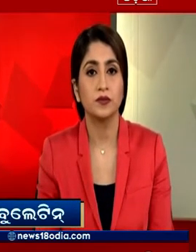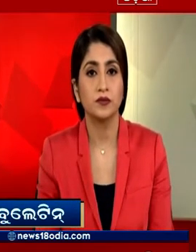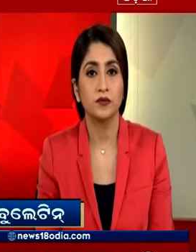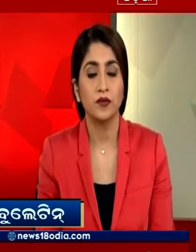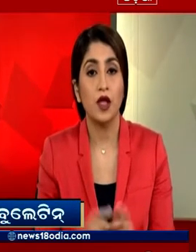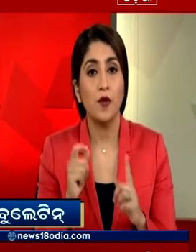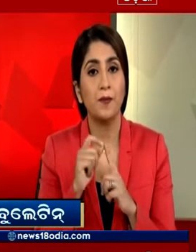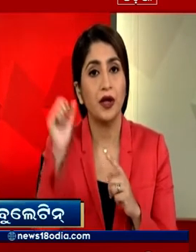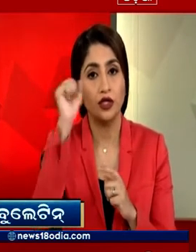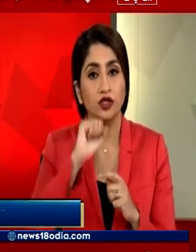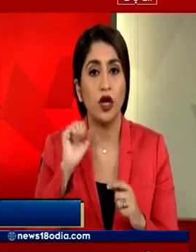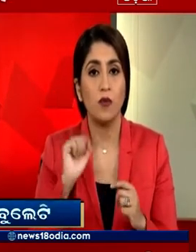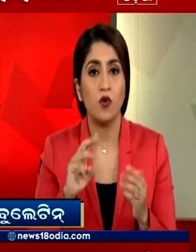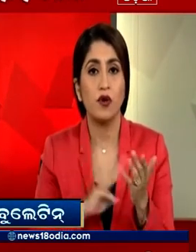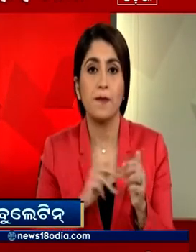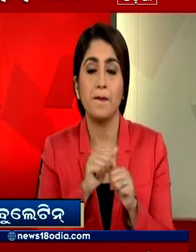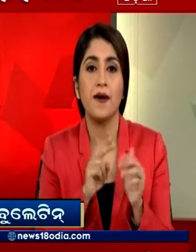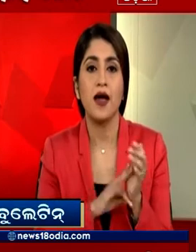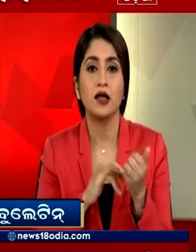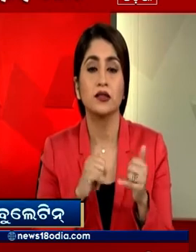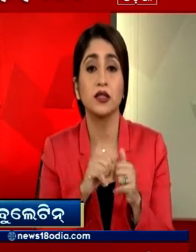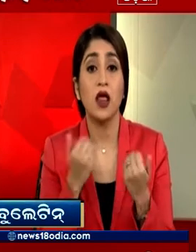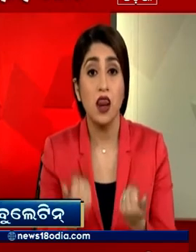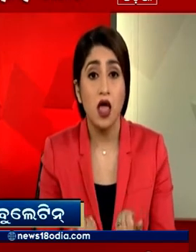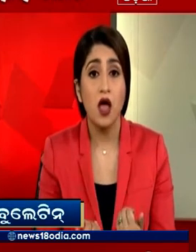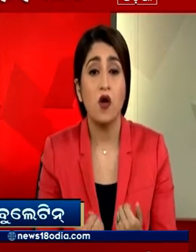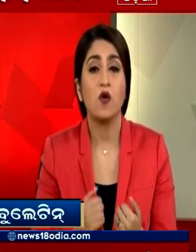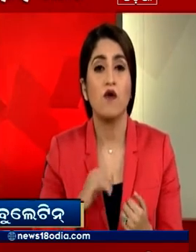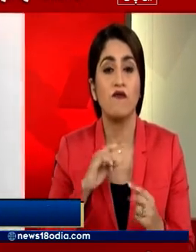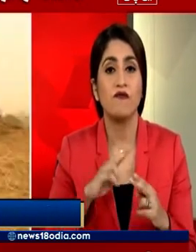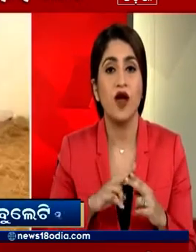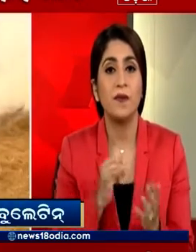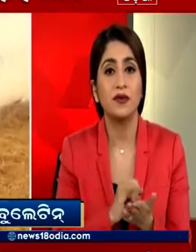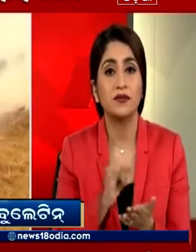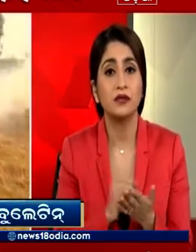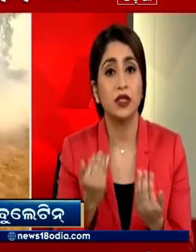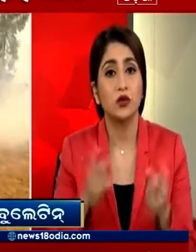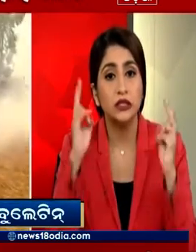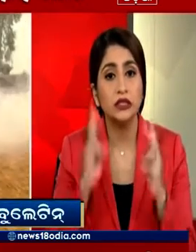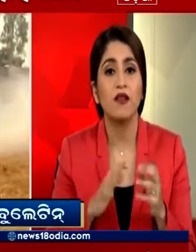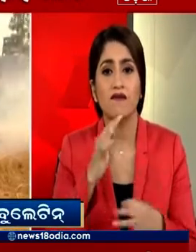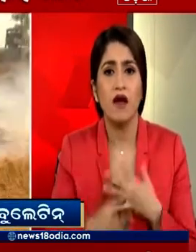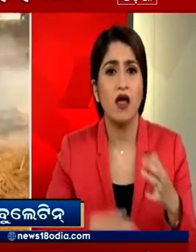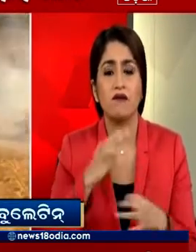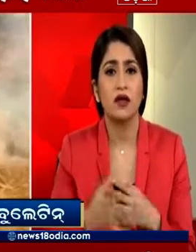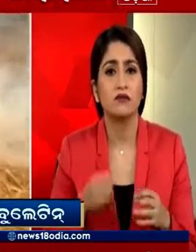पंजाब के मांसा में किसान लगातार विरोत करते हुए पराली जला रहे हैं सिफ मांसा में ही पिछले 22